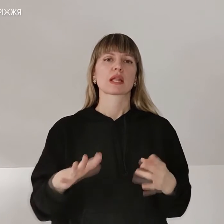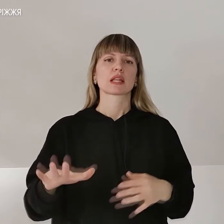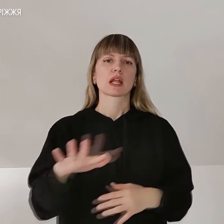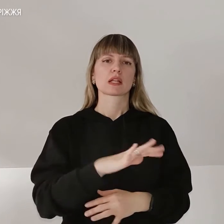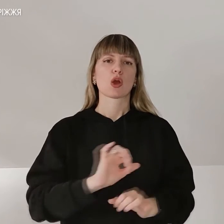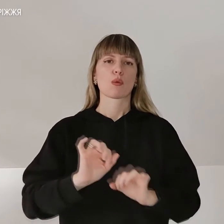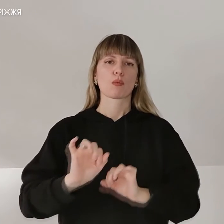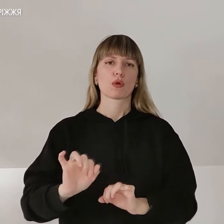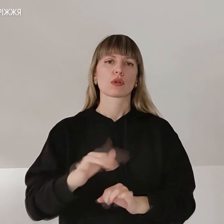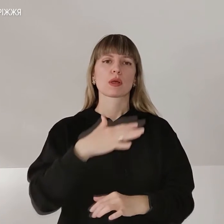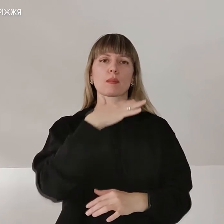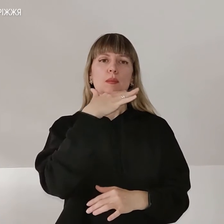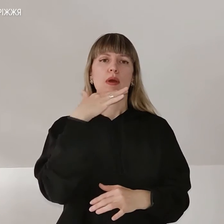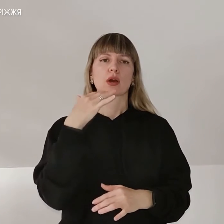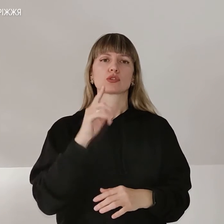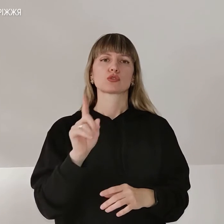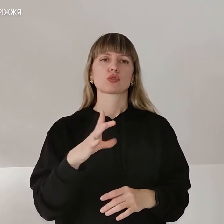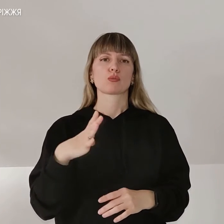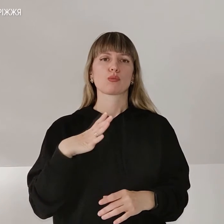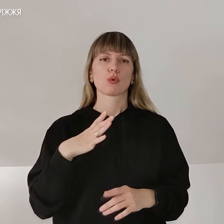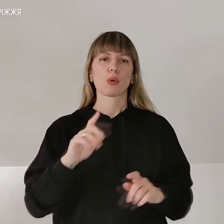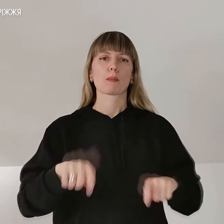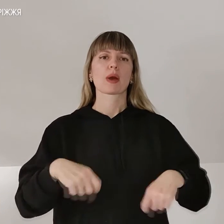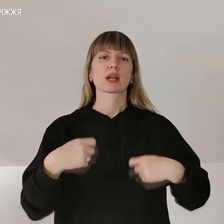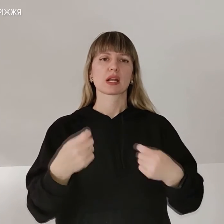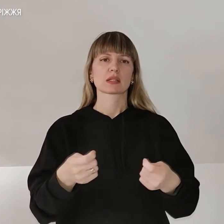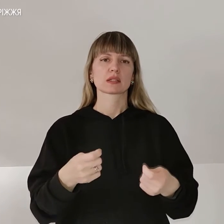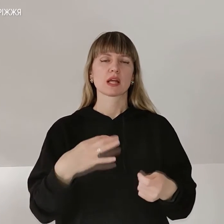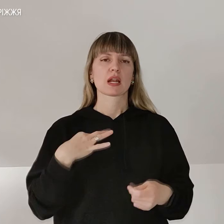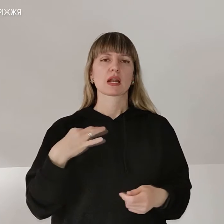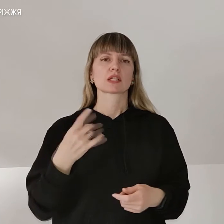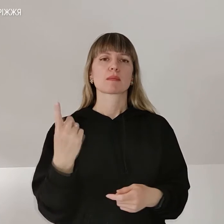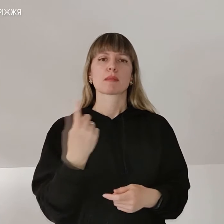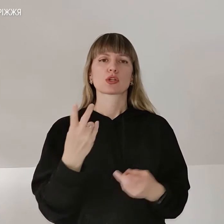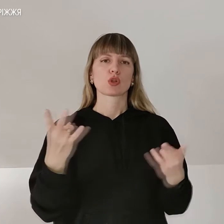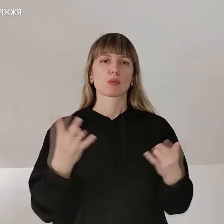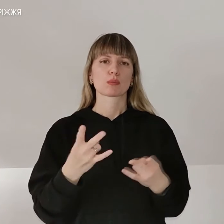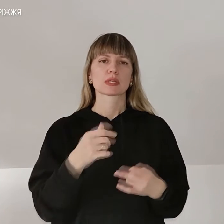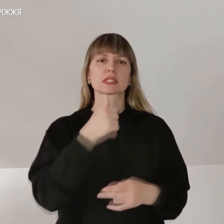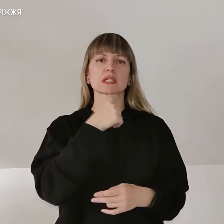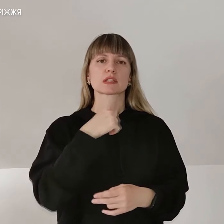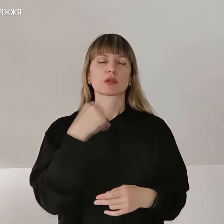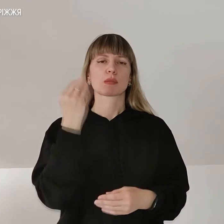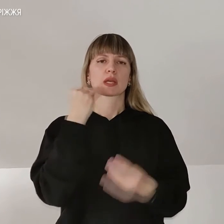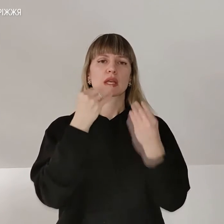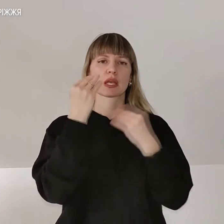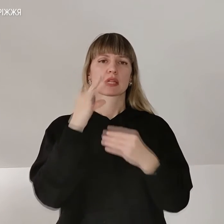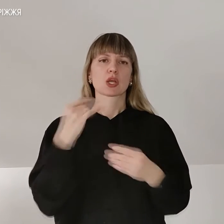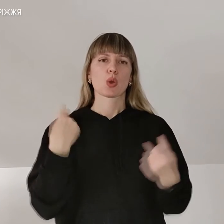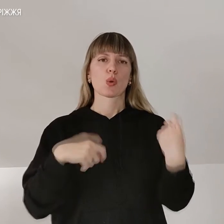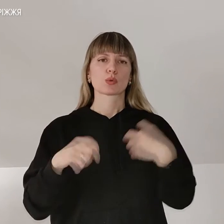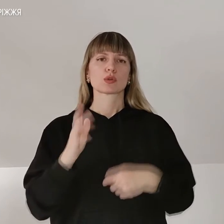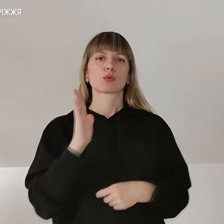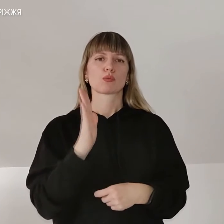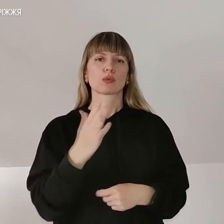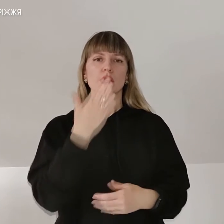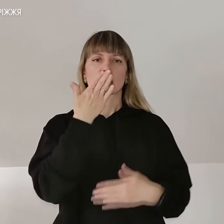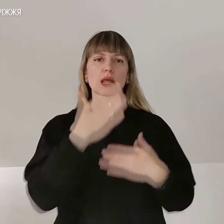оборони багато чого було передано. Речі першої необхідності, засоби гігієни та одяг будуть у найближчий час